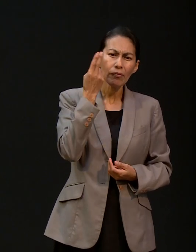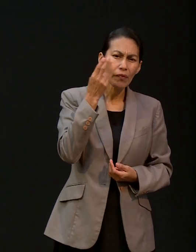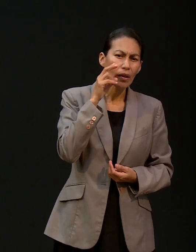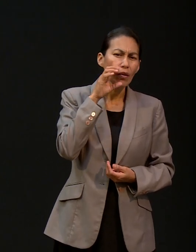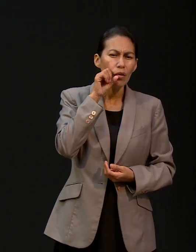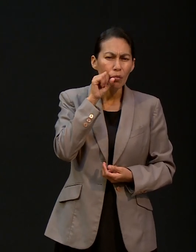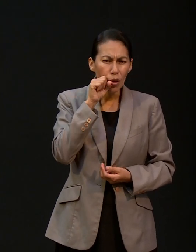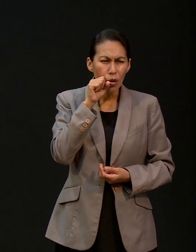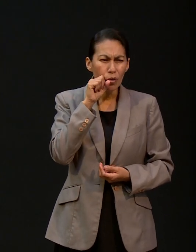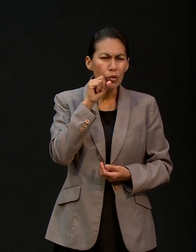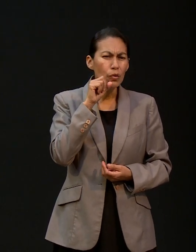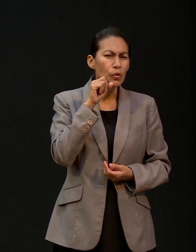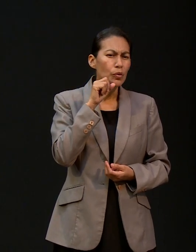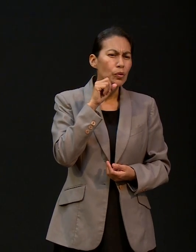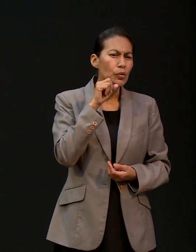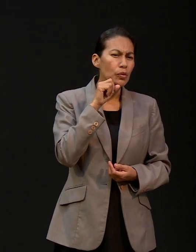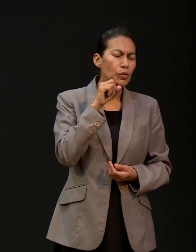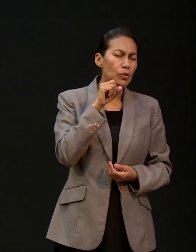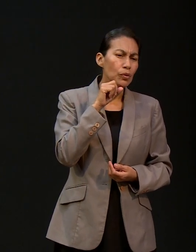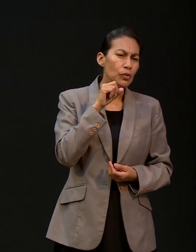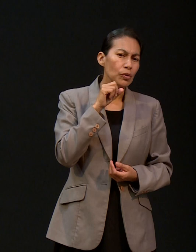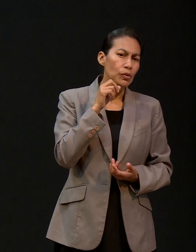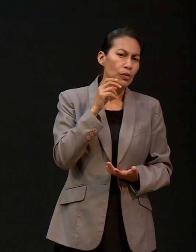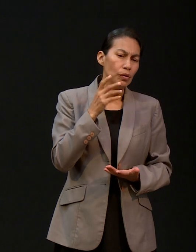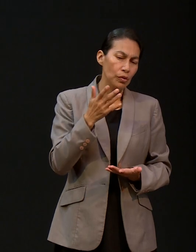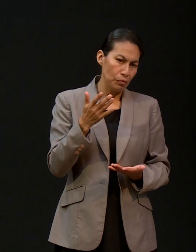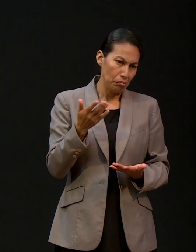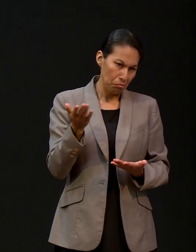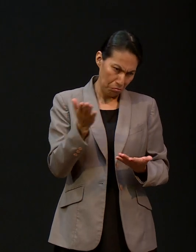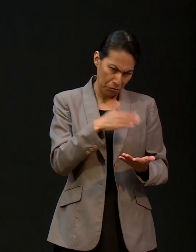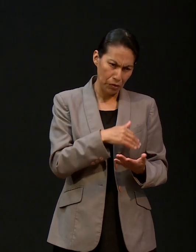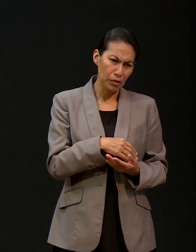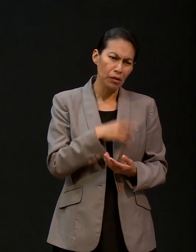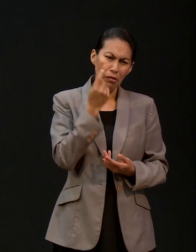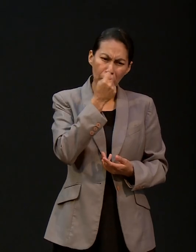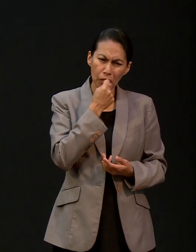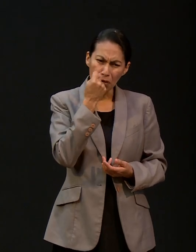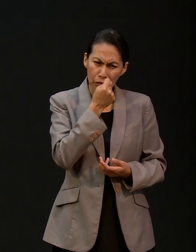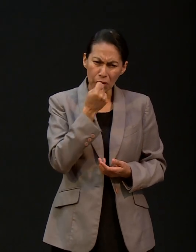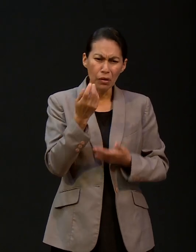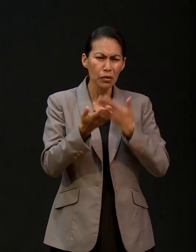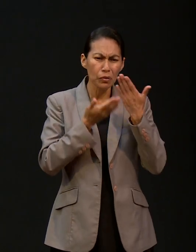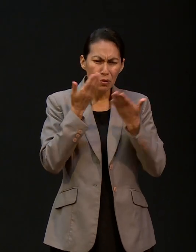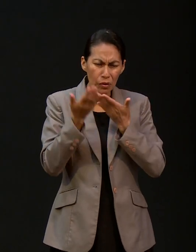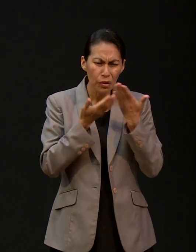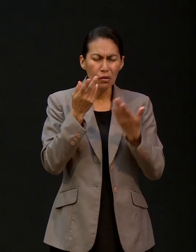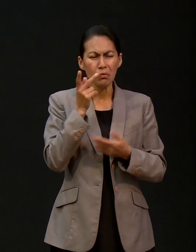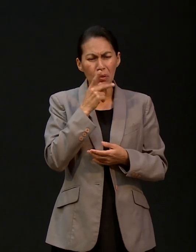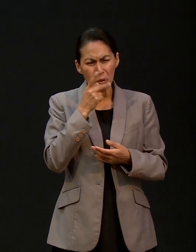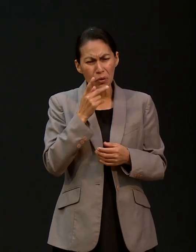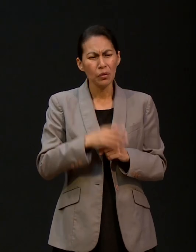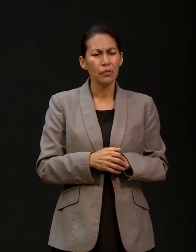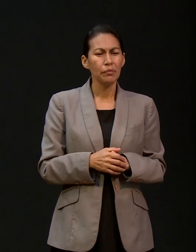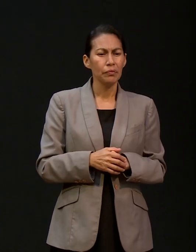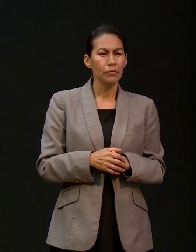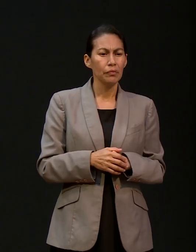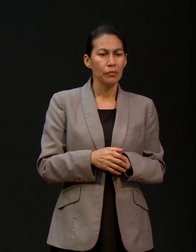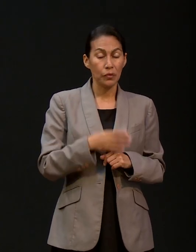Montemorello. él era docente. Iba de parte de la Universidad de Montemorello. Vente a estudiar teología en la universidad. Esperamos, ¿verdad? Qué bueno que estás